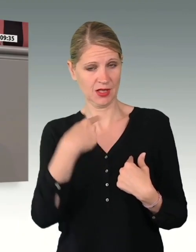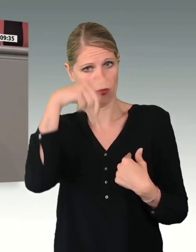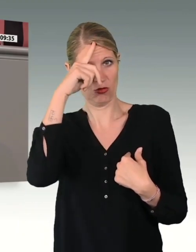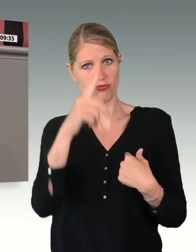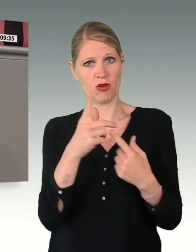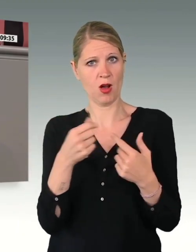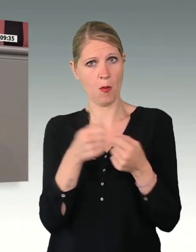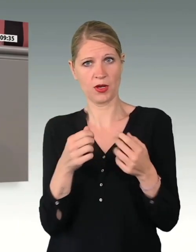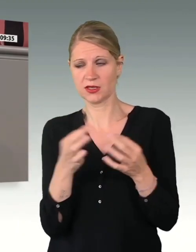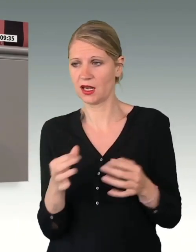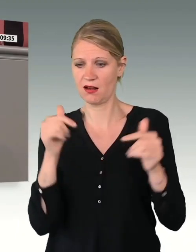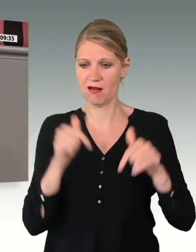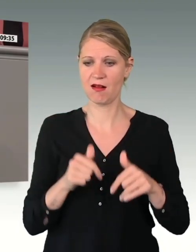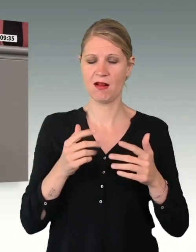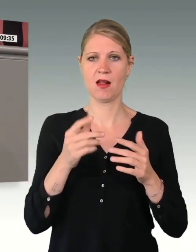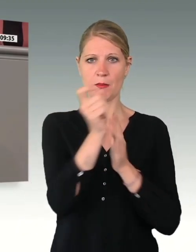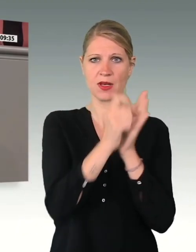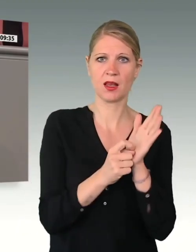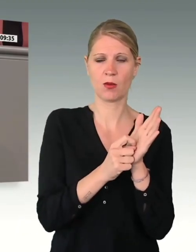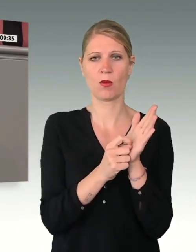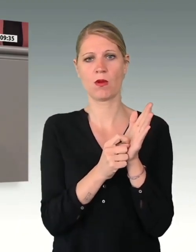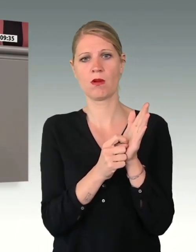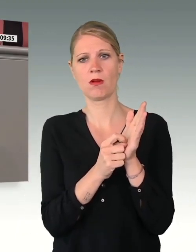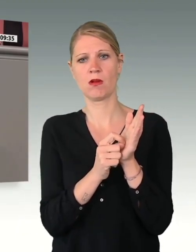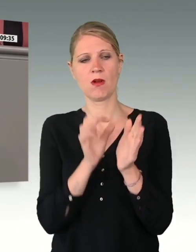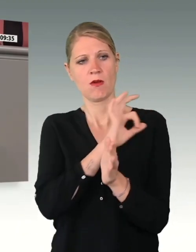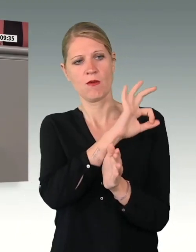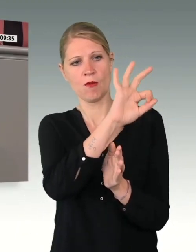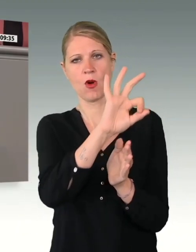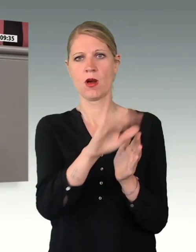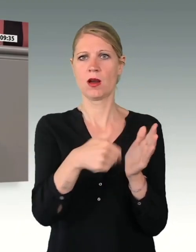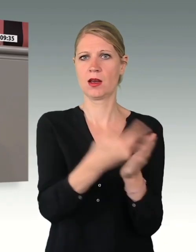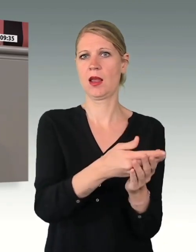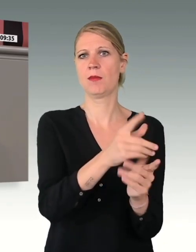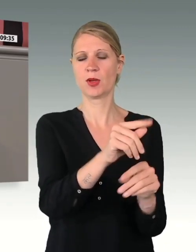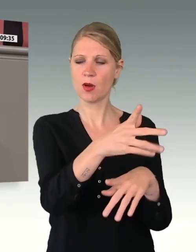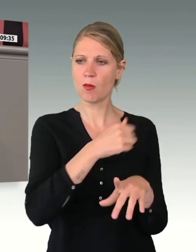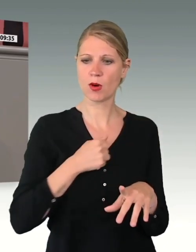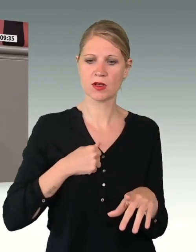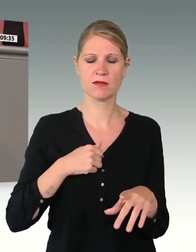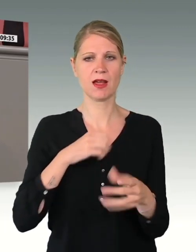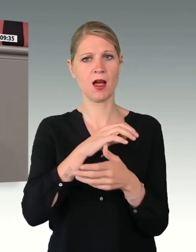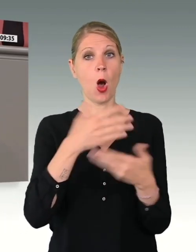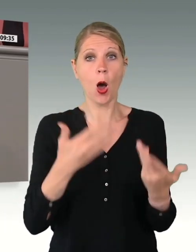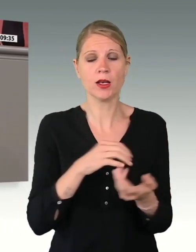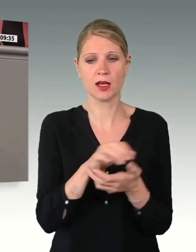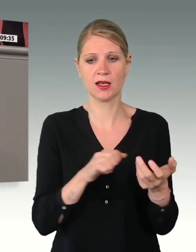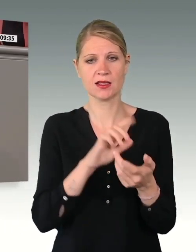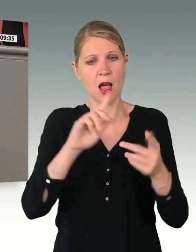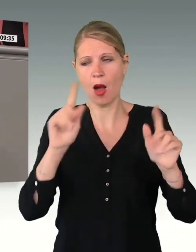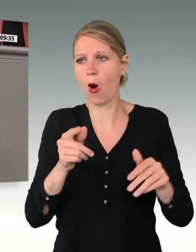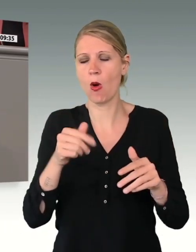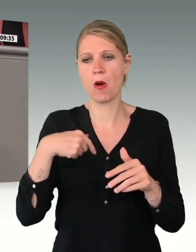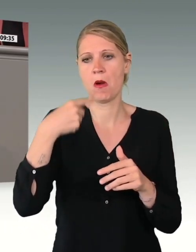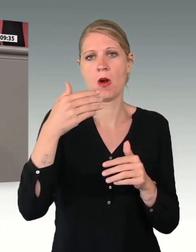Voraussetzung weiter dafür zu schaffen, dass die Bundeswehr für die Krisen von heute, aber eben auch für die Krisen von